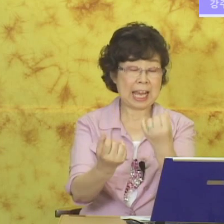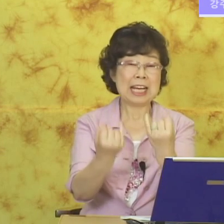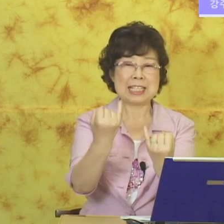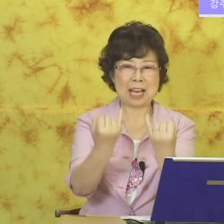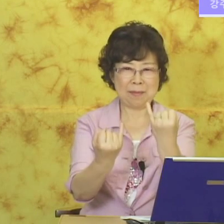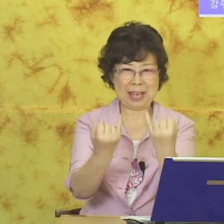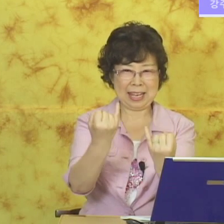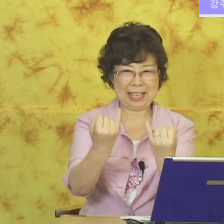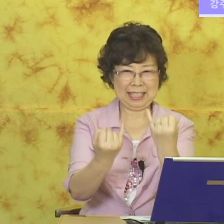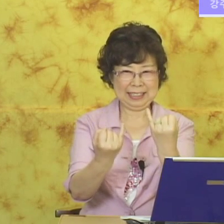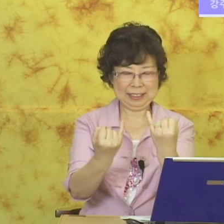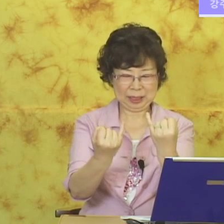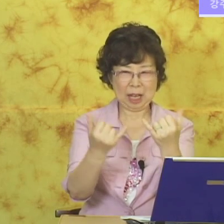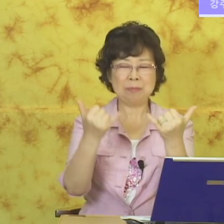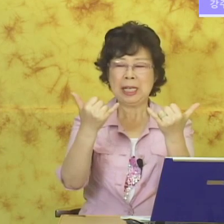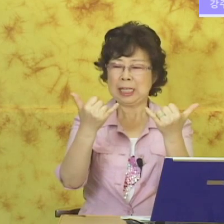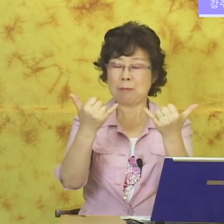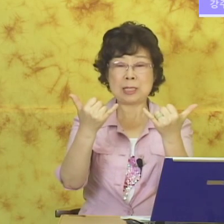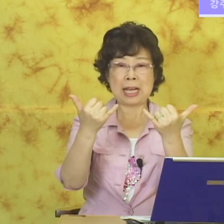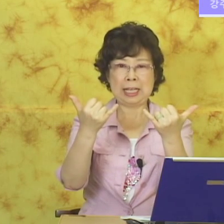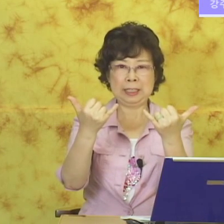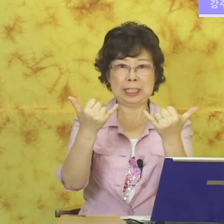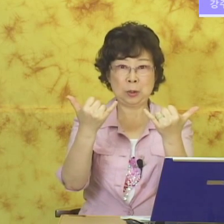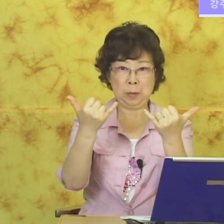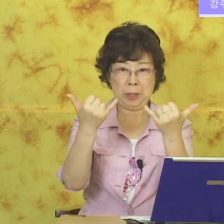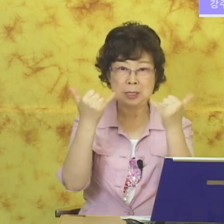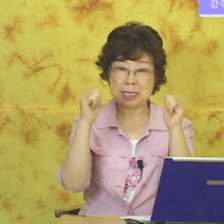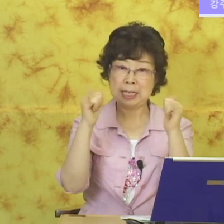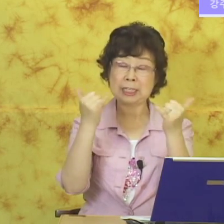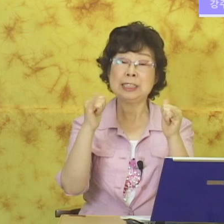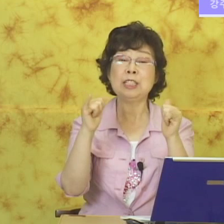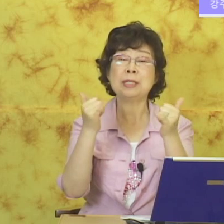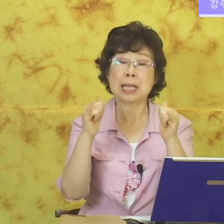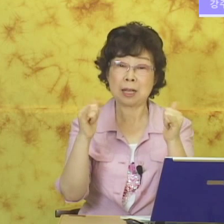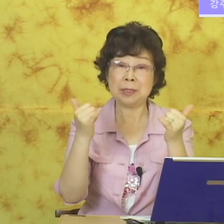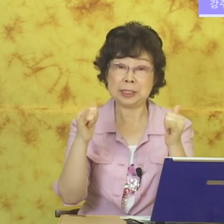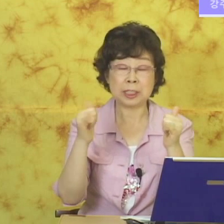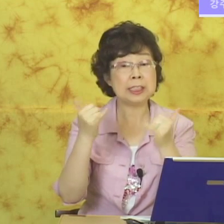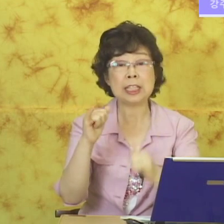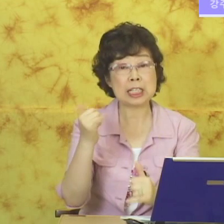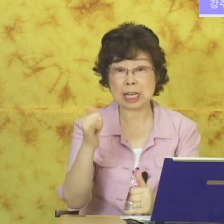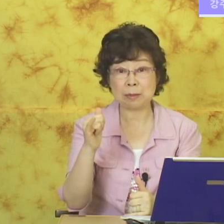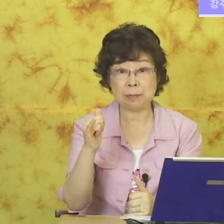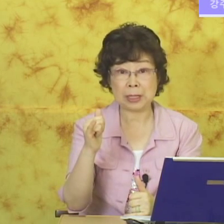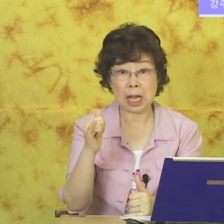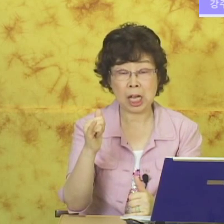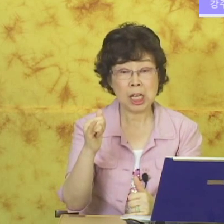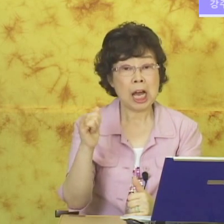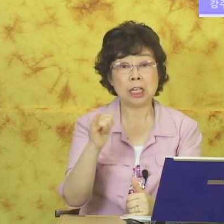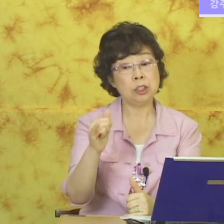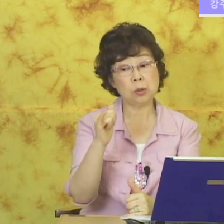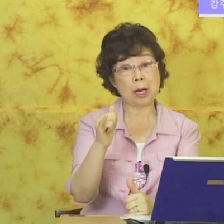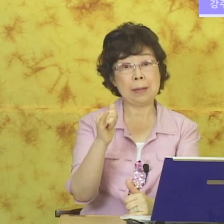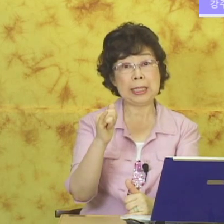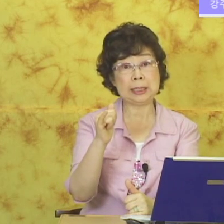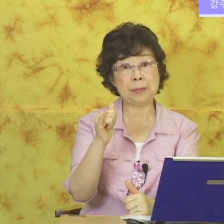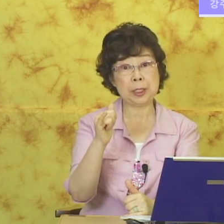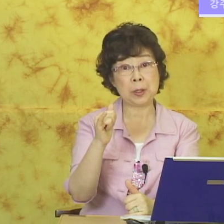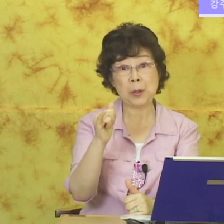자매. 그 다음 남자 여자 손을 펴서. 이렇게 흔들면 사람이었죠. 흔들어야 사람입니다. 안 흔들고 가만히 있으면요.